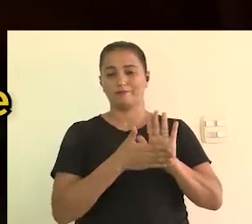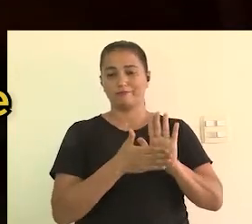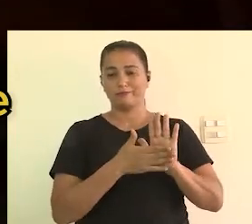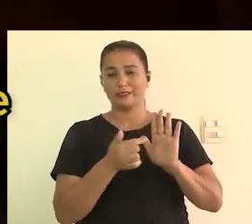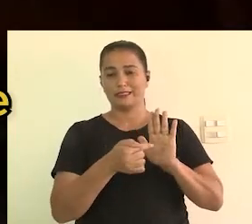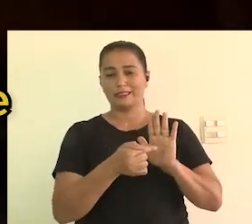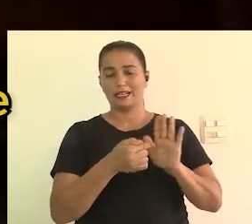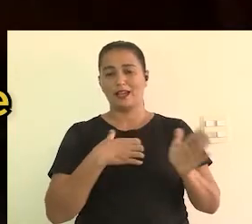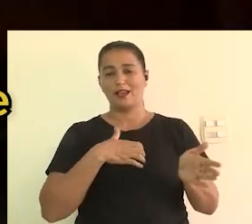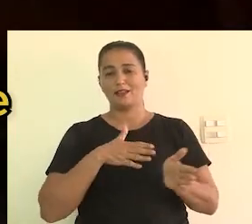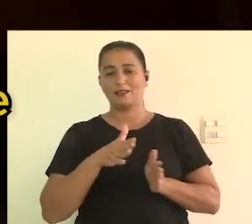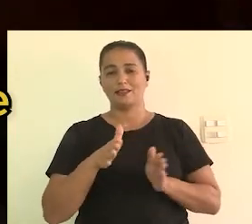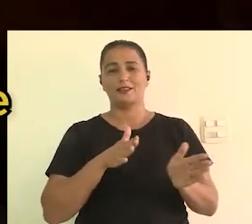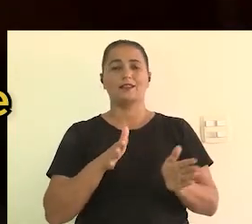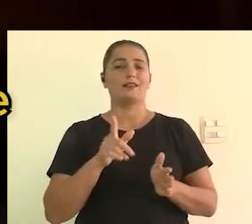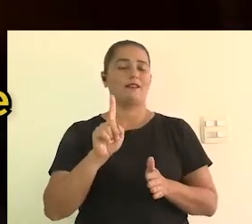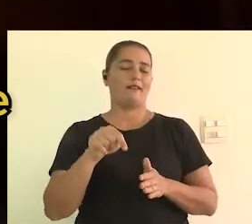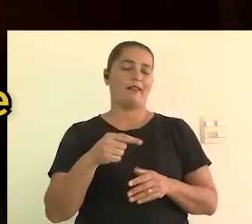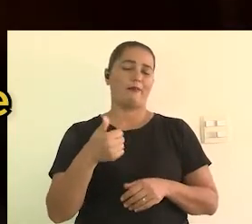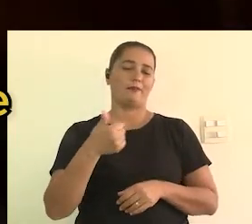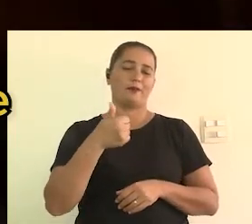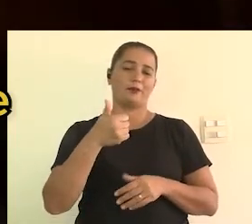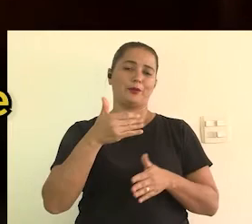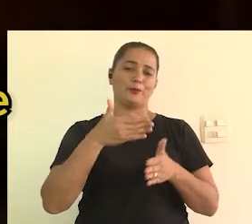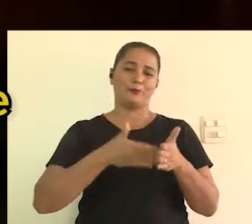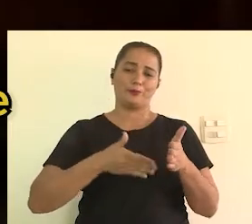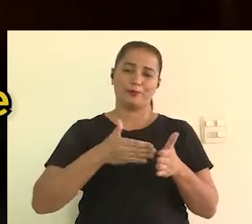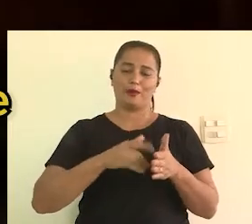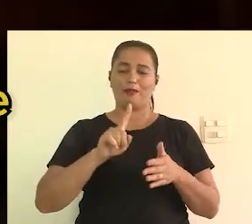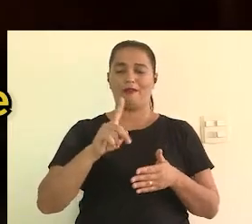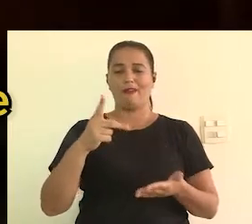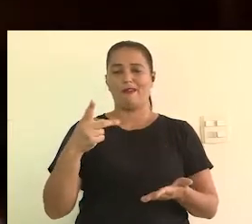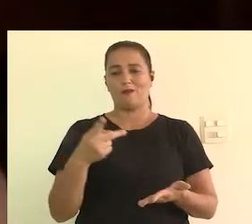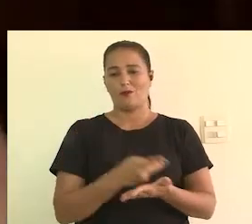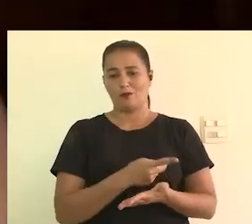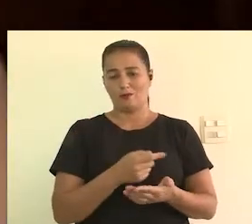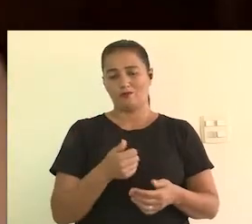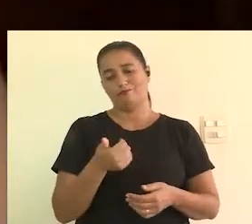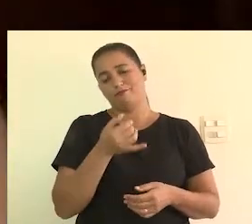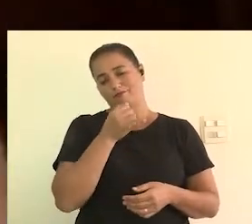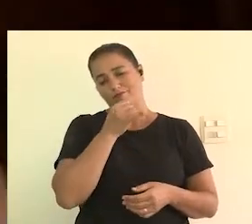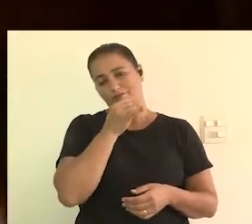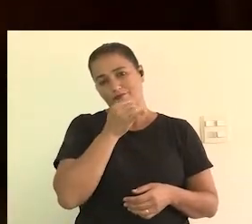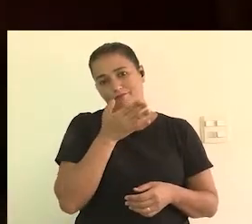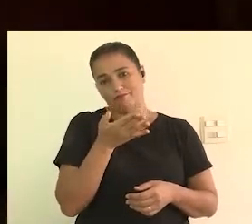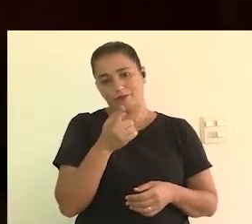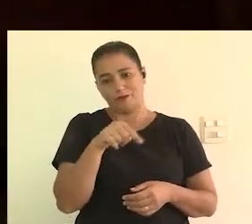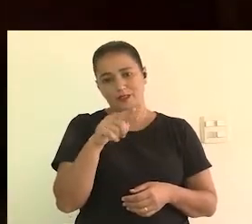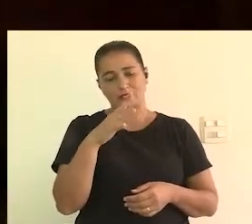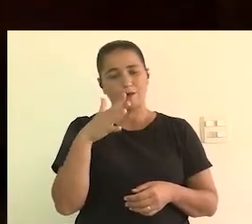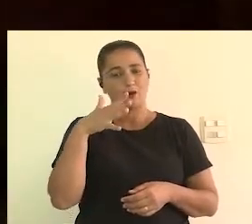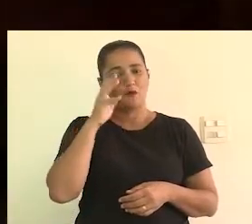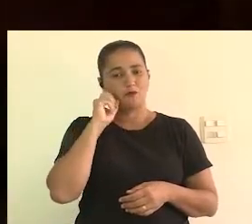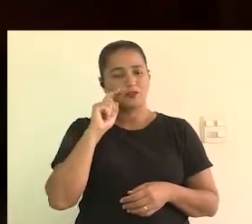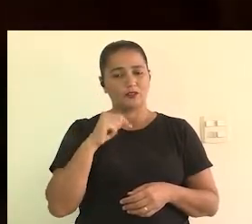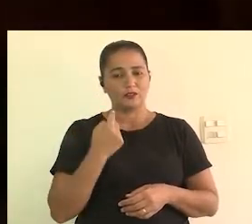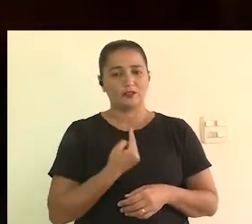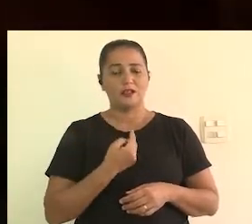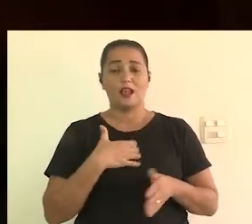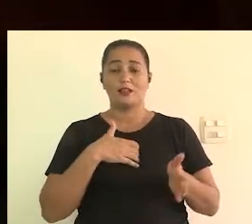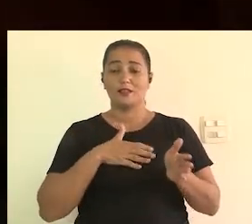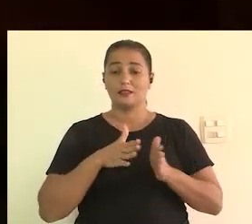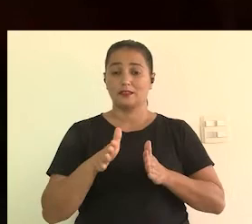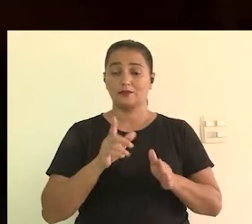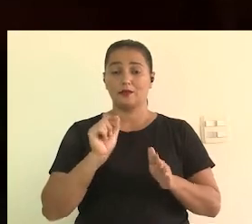porque ele tem que cumprir alguma coisa, porque ele botou no projeto dele que vai ter acessibilidade. E essa é a primeira barreira e é o primeiro erro.